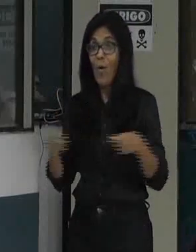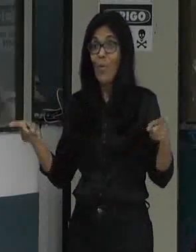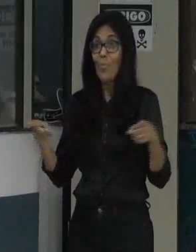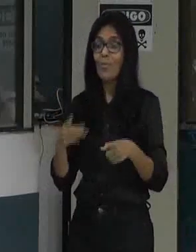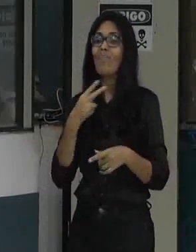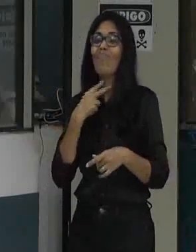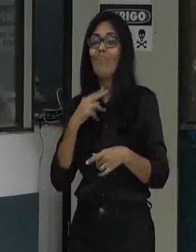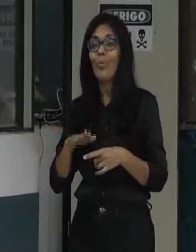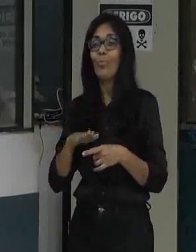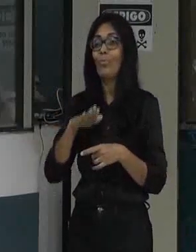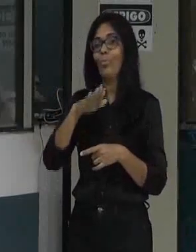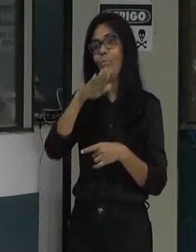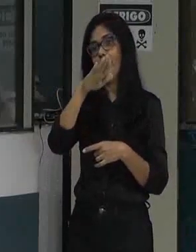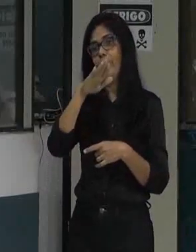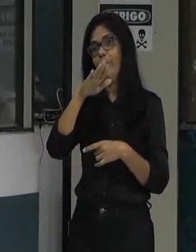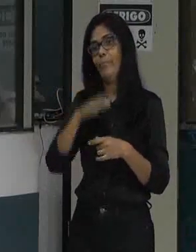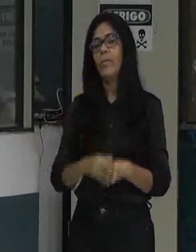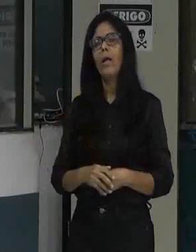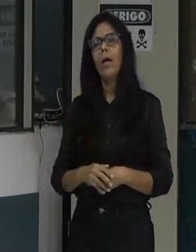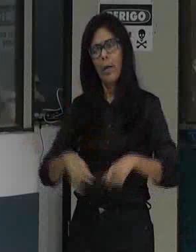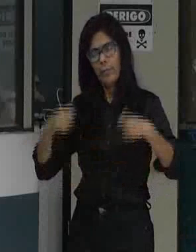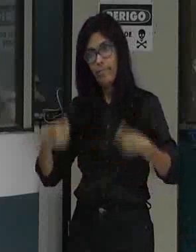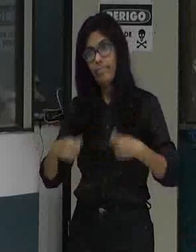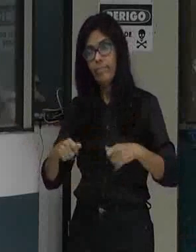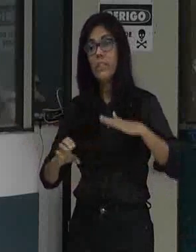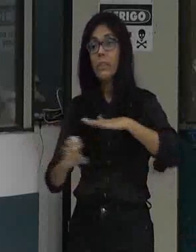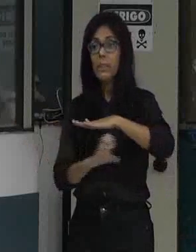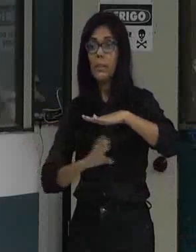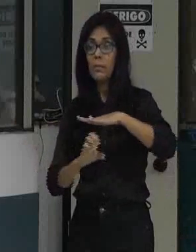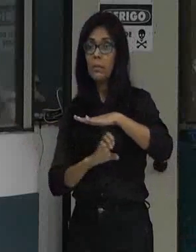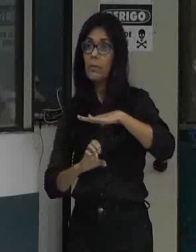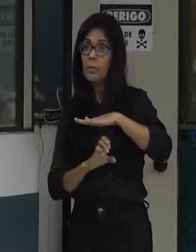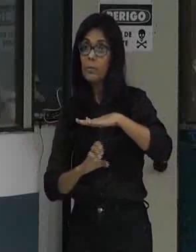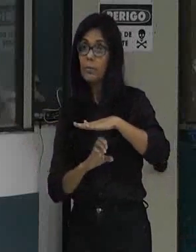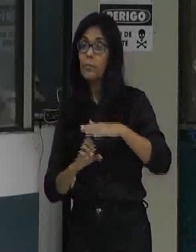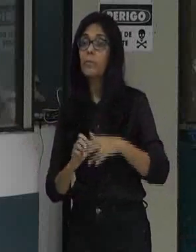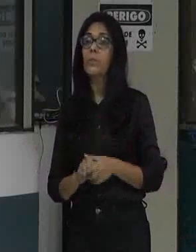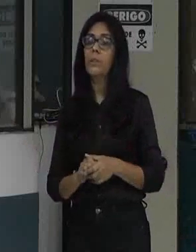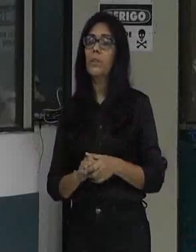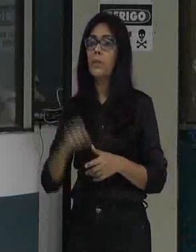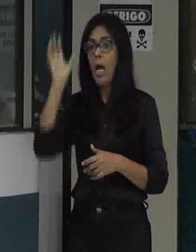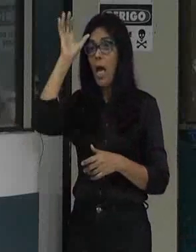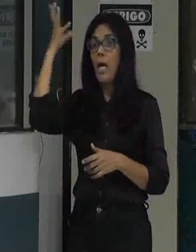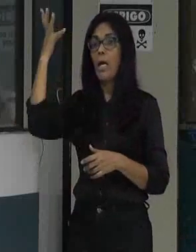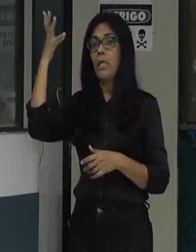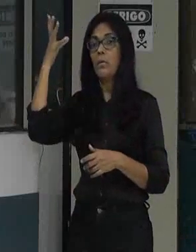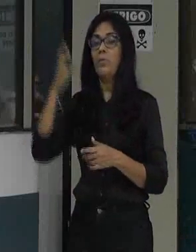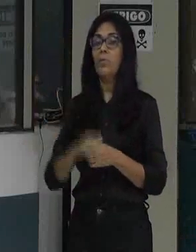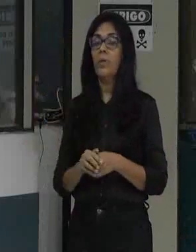subir e a gente precisa de que as empresas ou a autarquia de transporte trans resolve o problema da